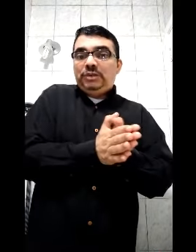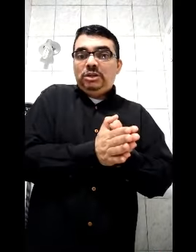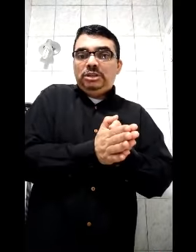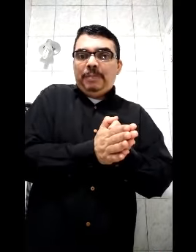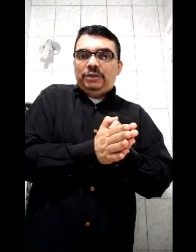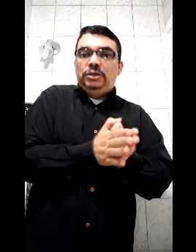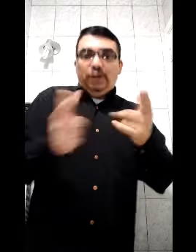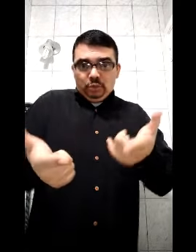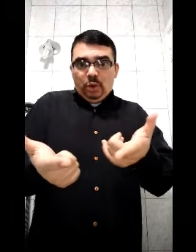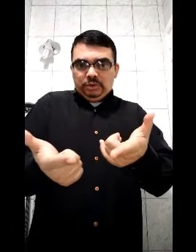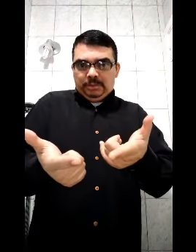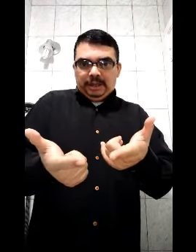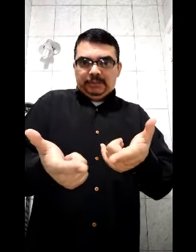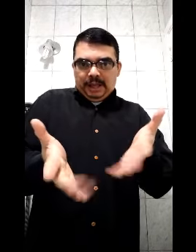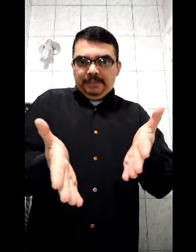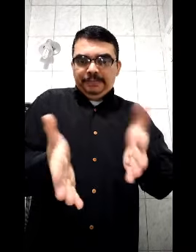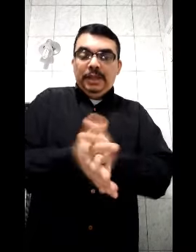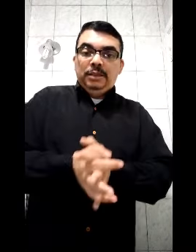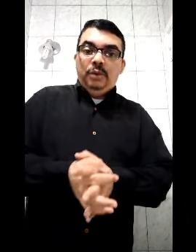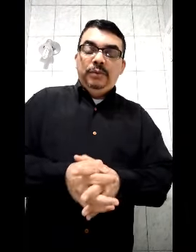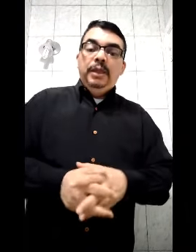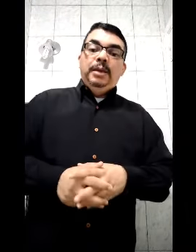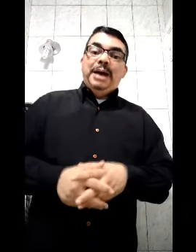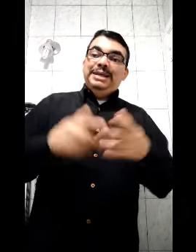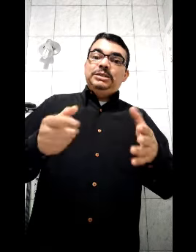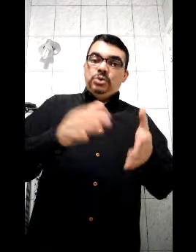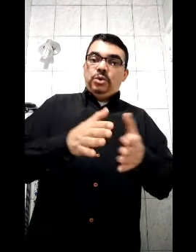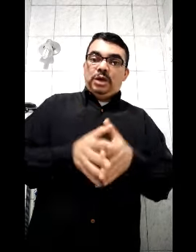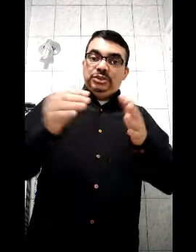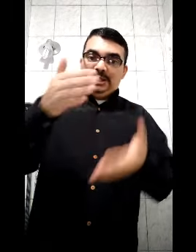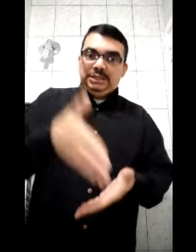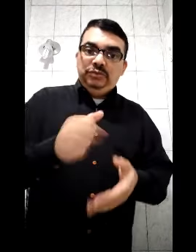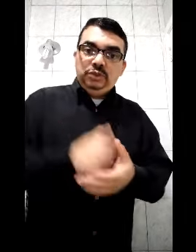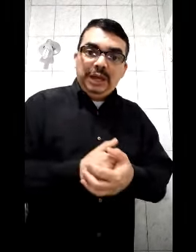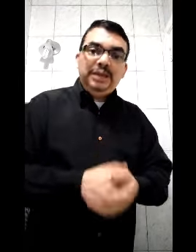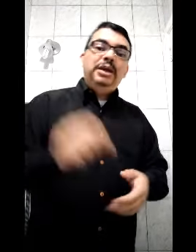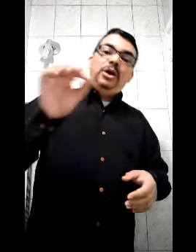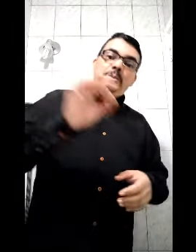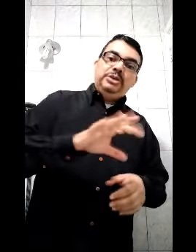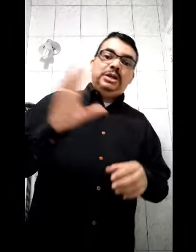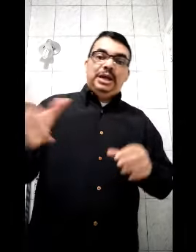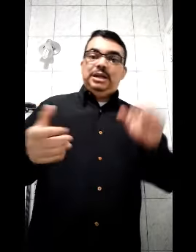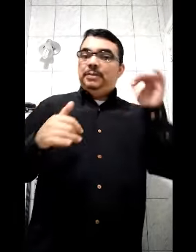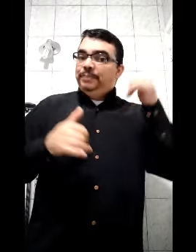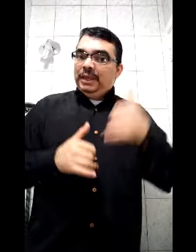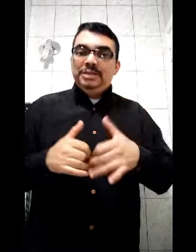fazer a nossa parte. Eu dou também, tá? Então, mas o que eu quero dizer nesse vídeo é que realmente aqueles